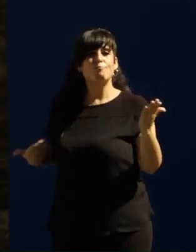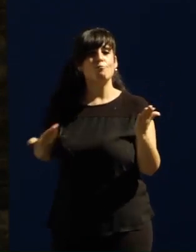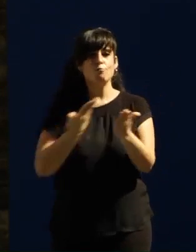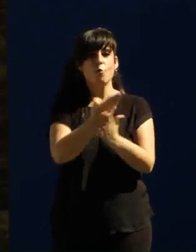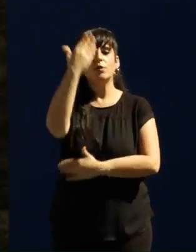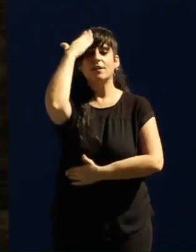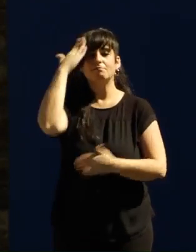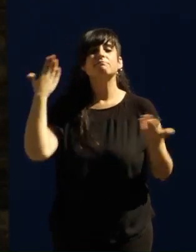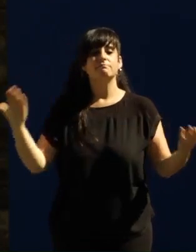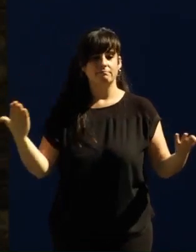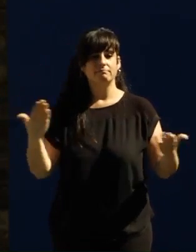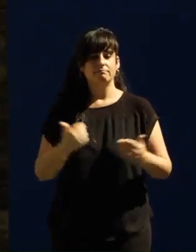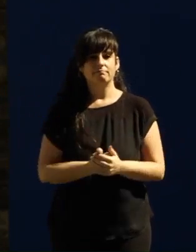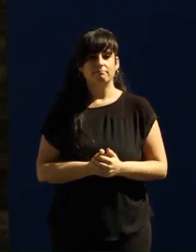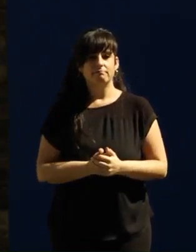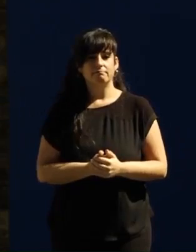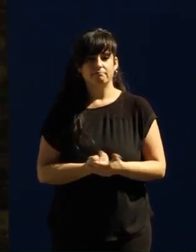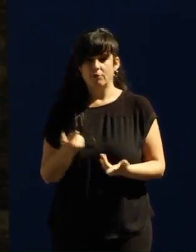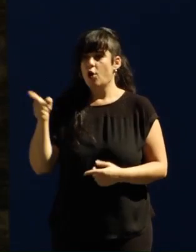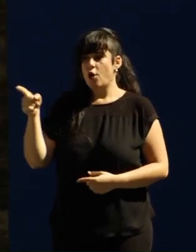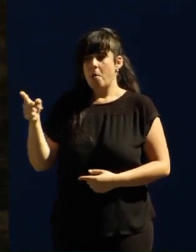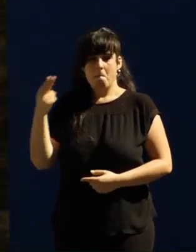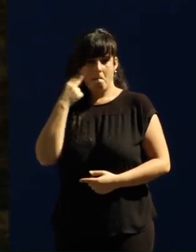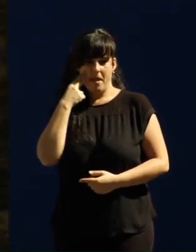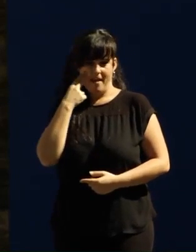gallegos y gallegas pone encima de la mesa el miedo.